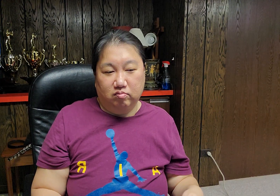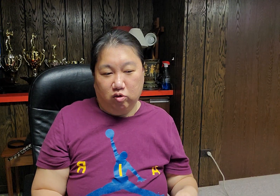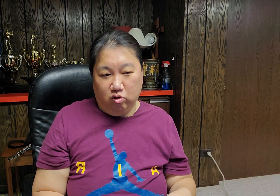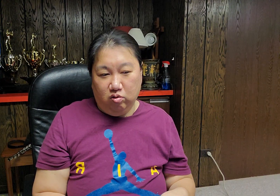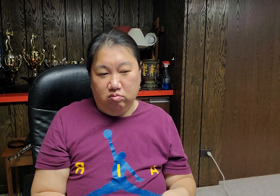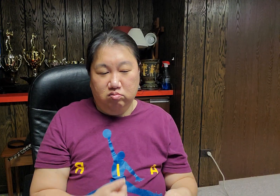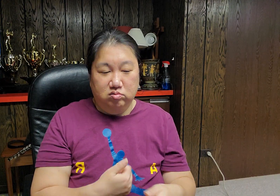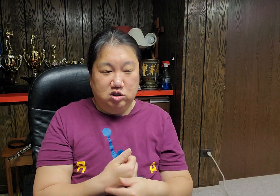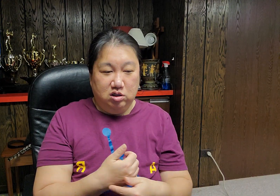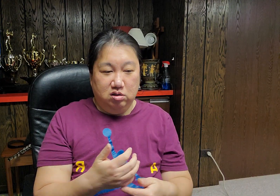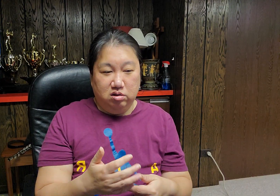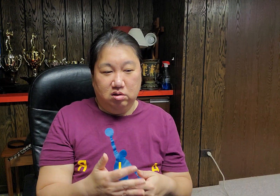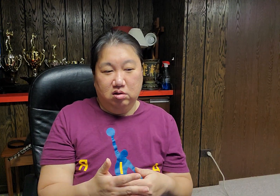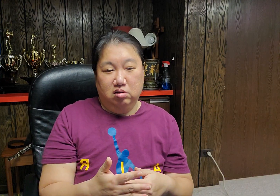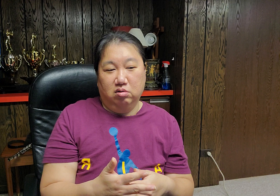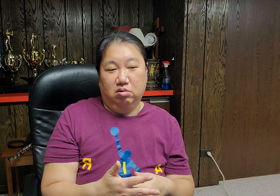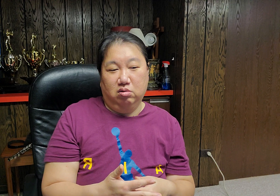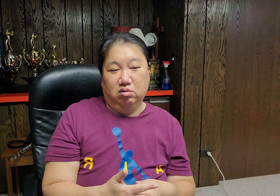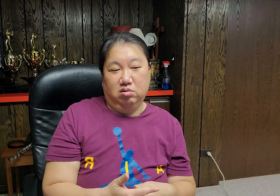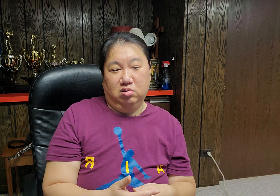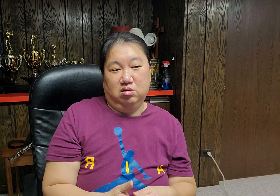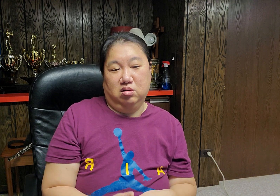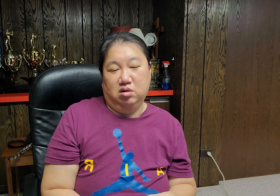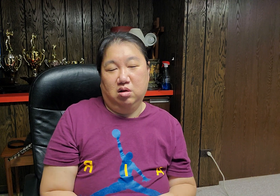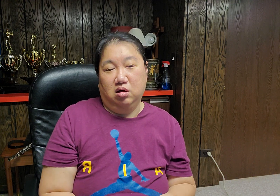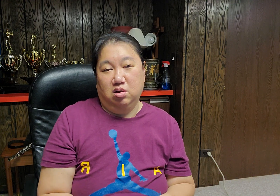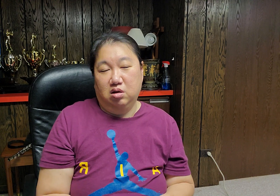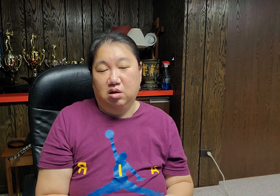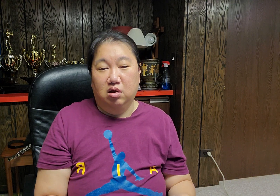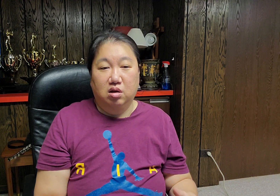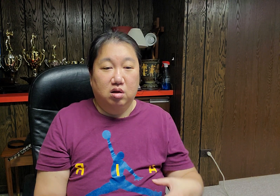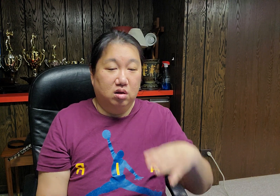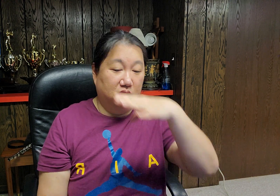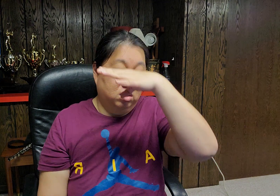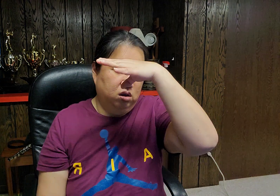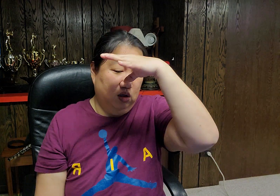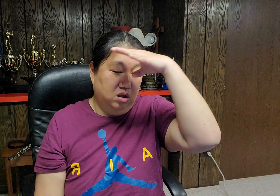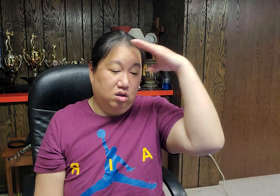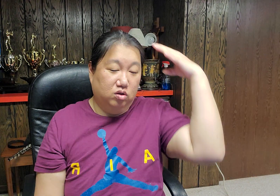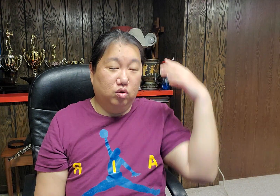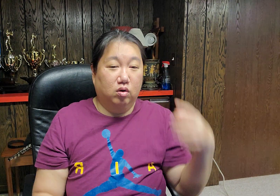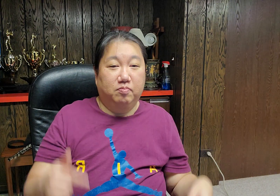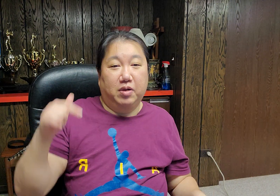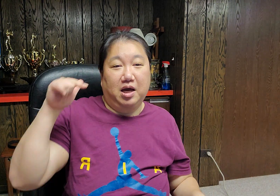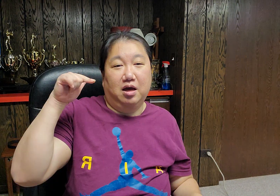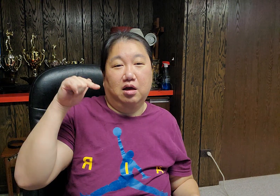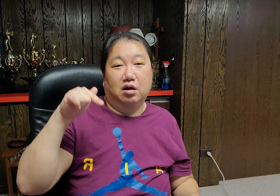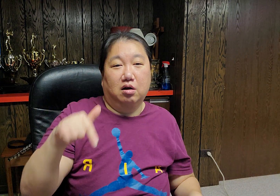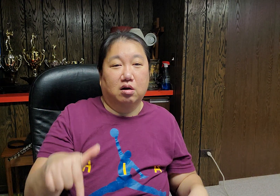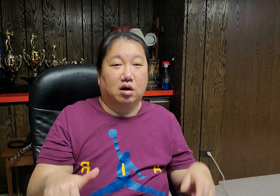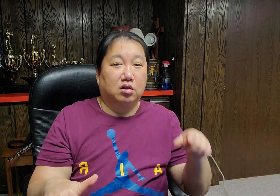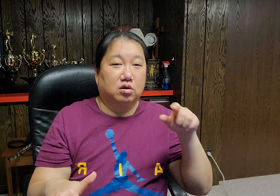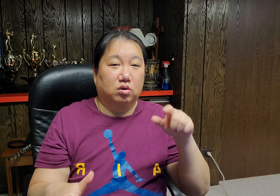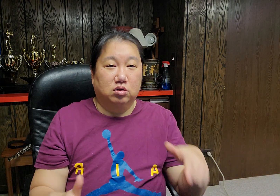몸 씻으며 똑바로 걷고